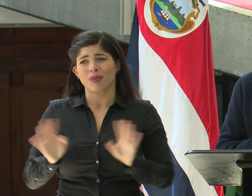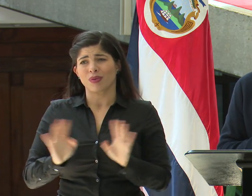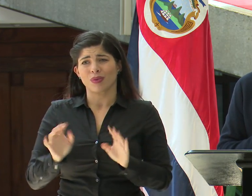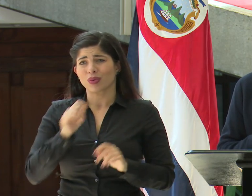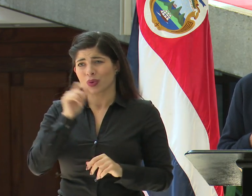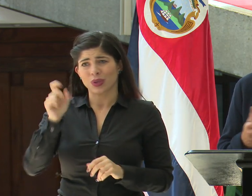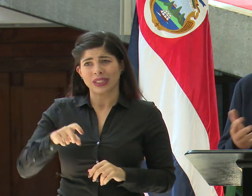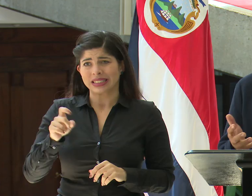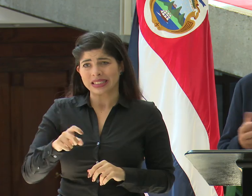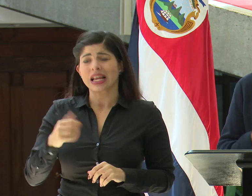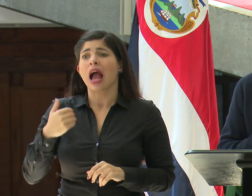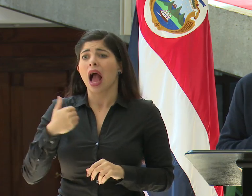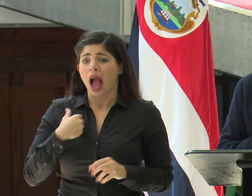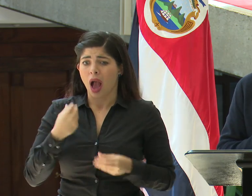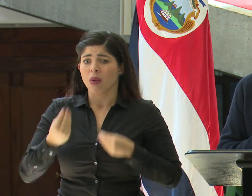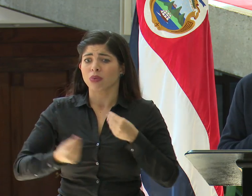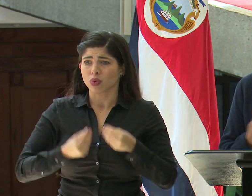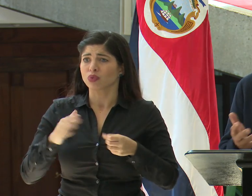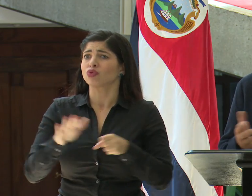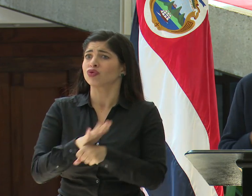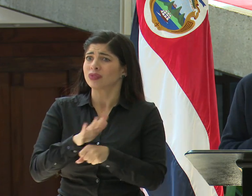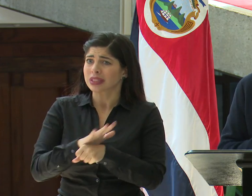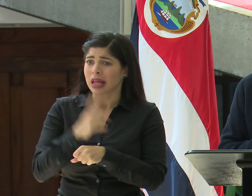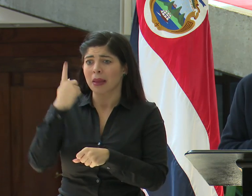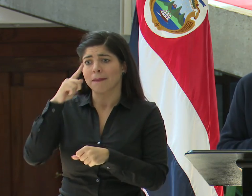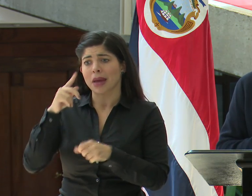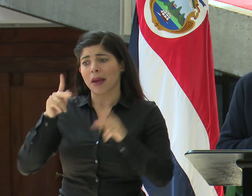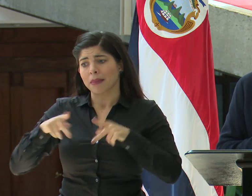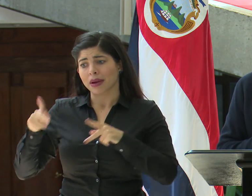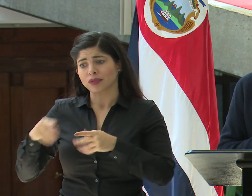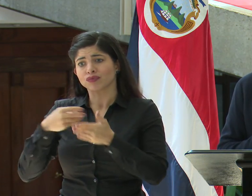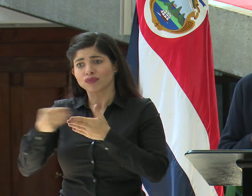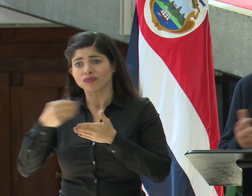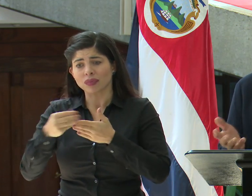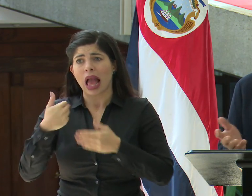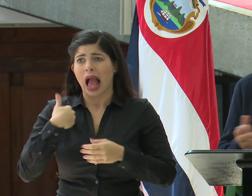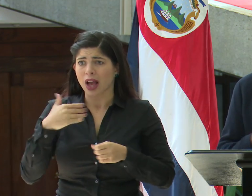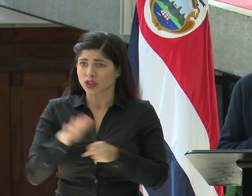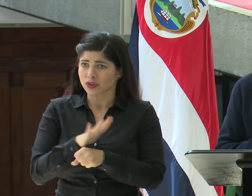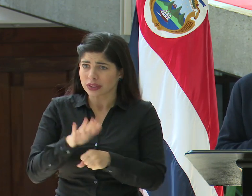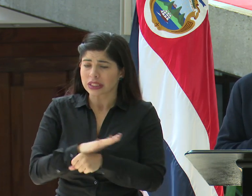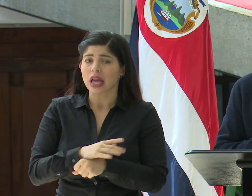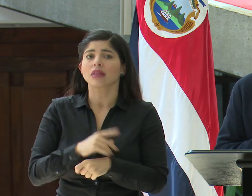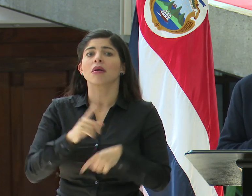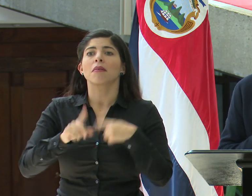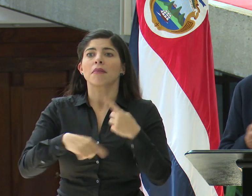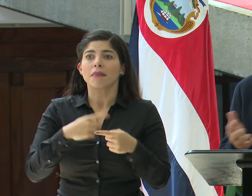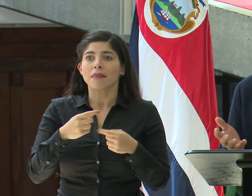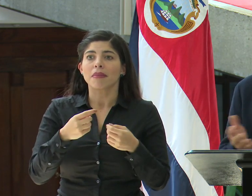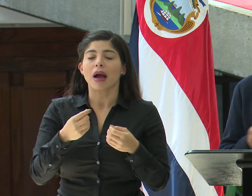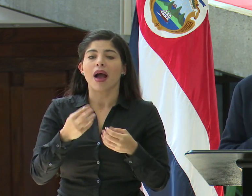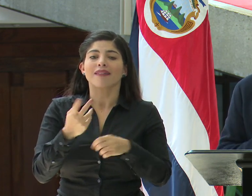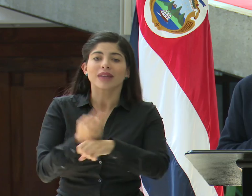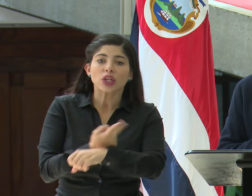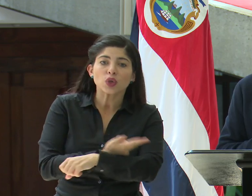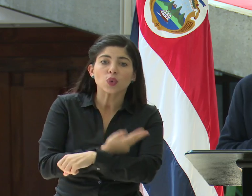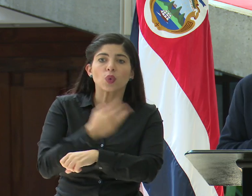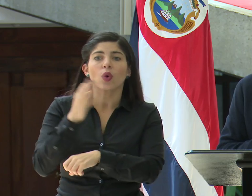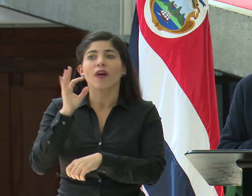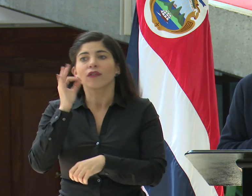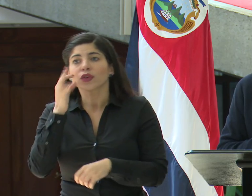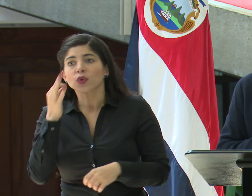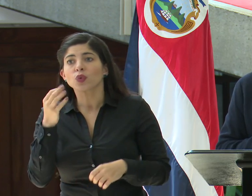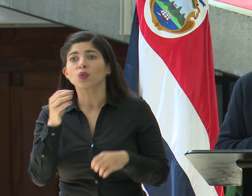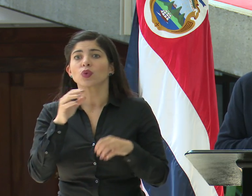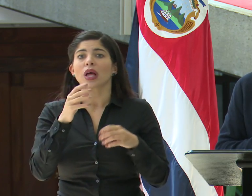productos de consumo humano, vamos a tener suficientes hortalizas y verduras y frutas en los